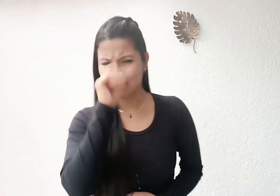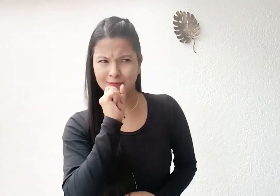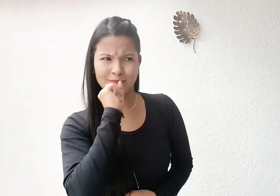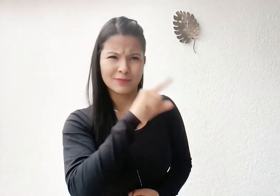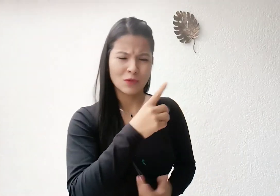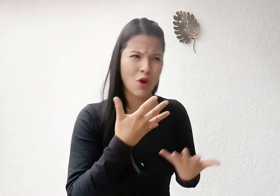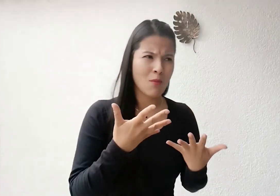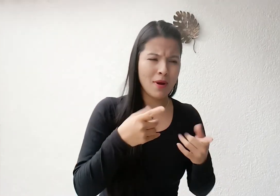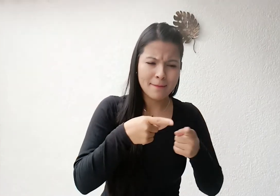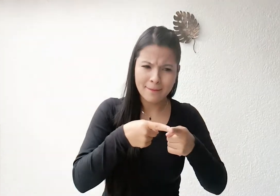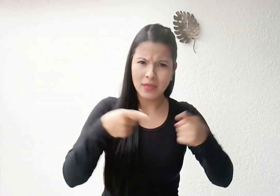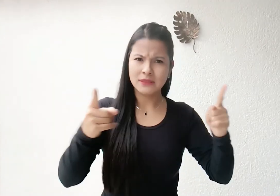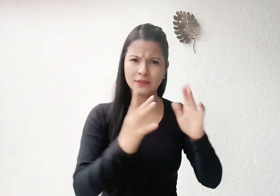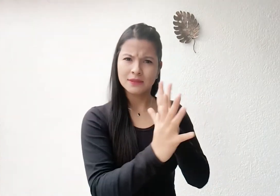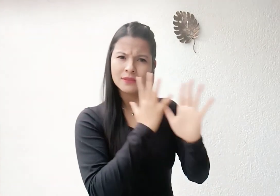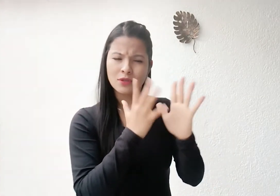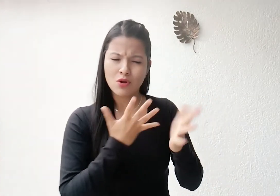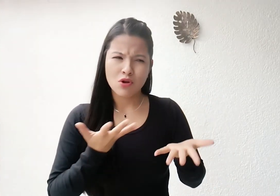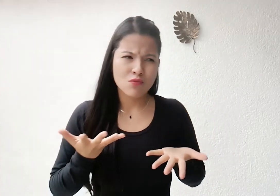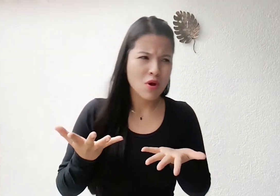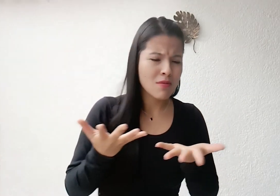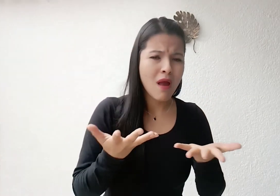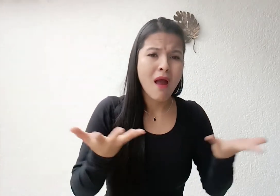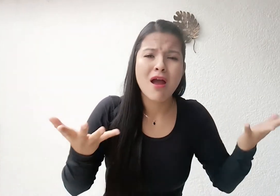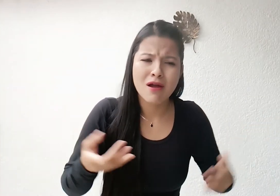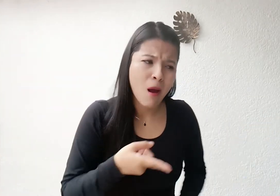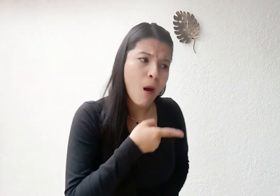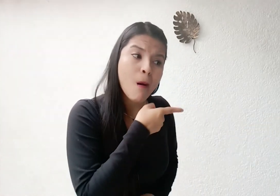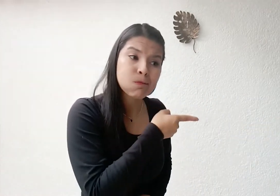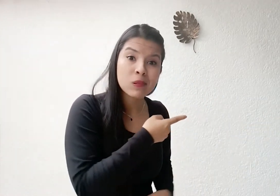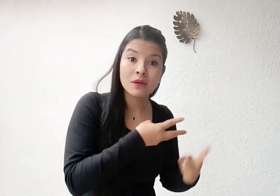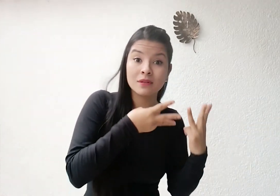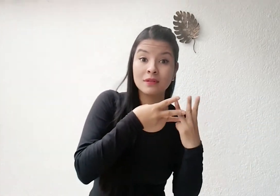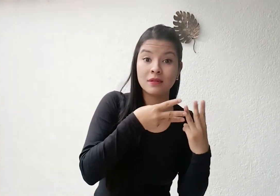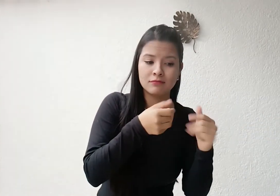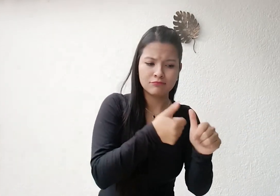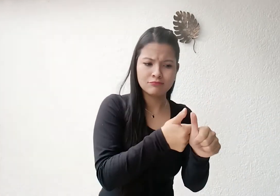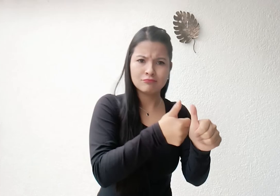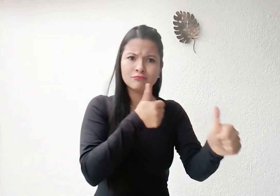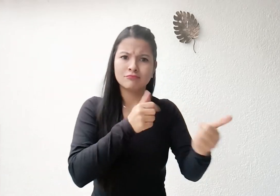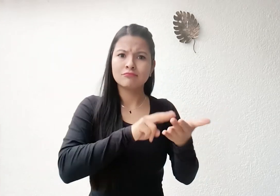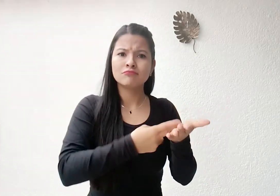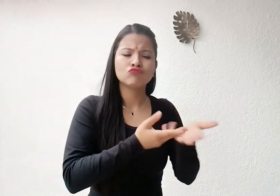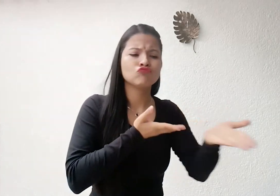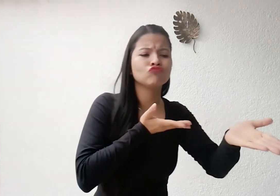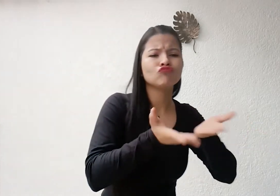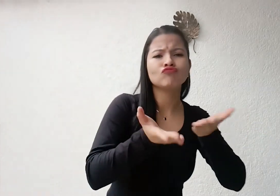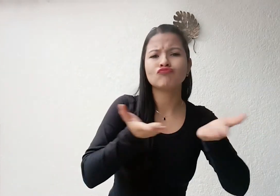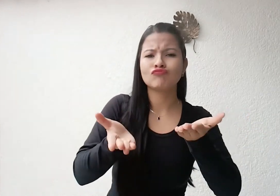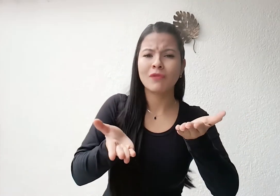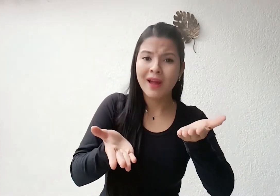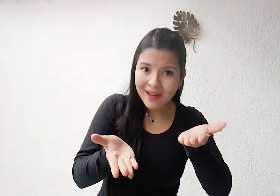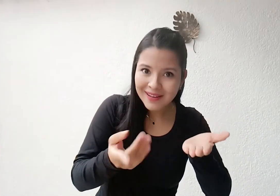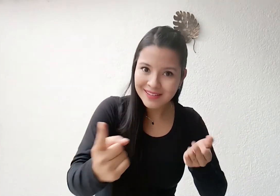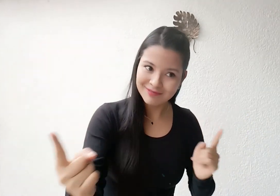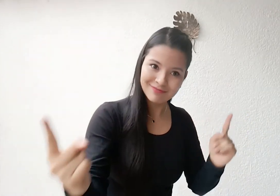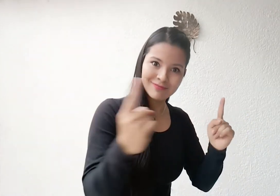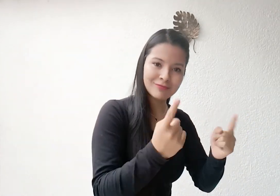o necesitan más información sobre sus servicios, pueden acercarse y encontrarán un intérprete de manera remota